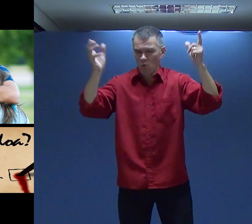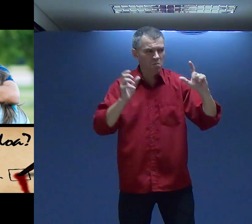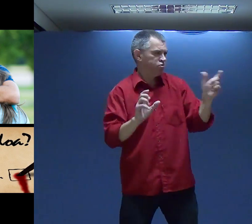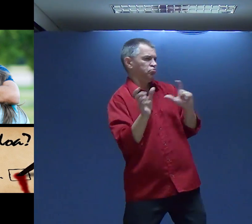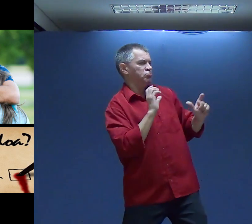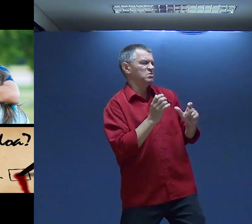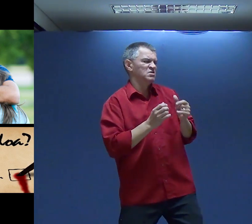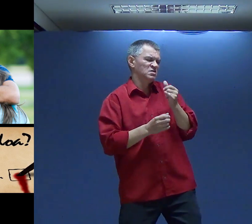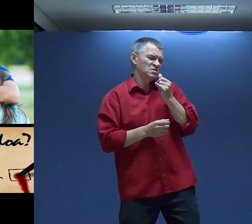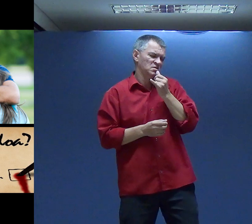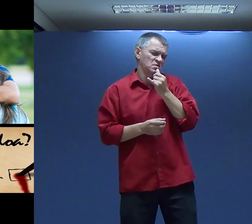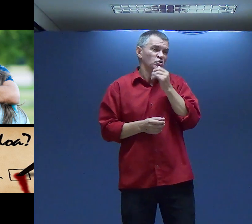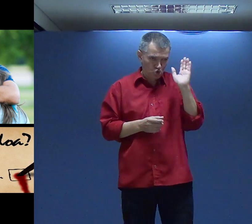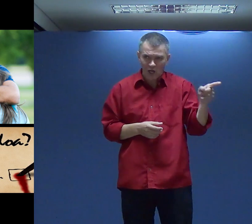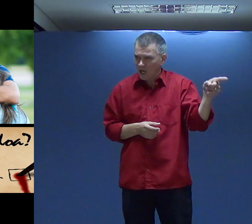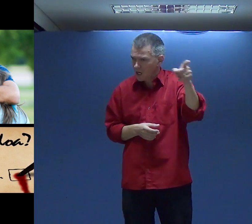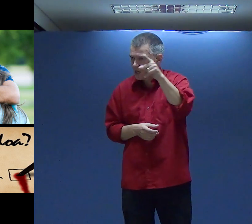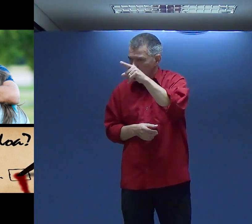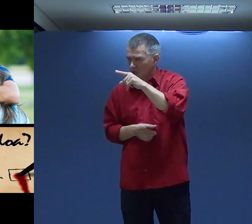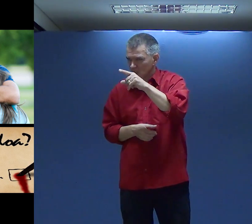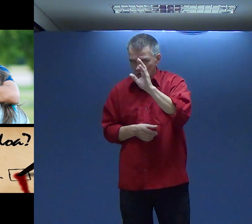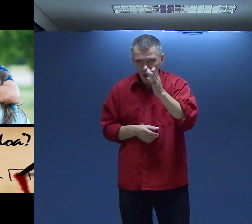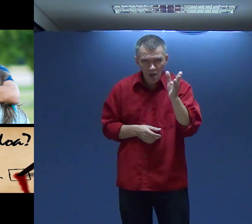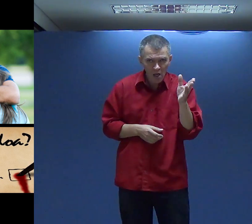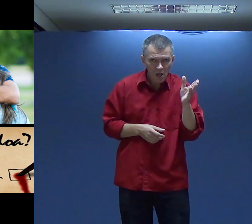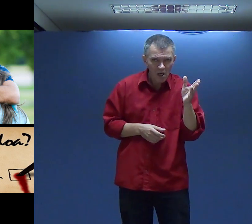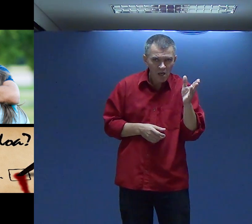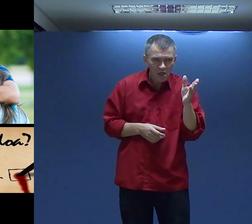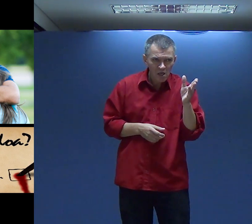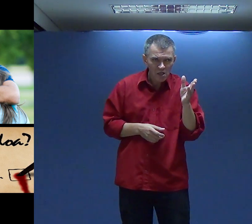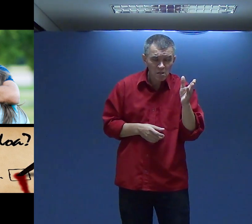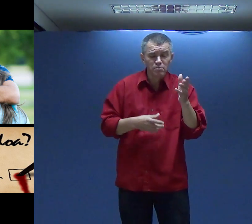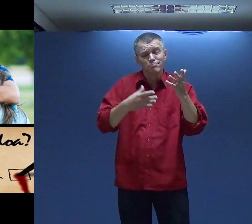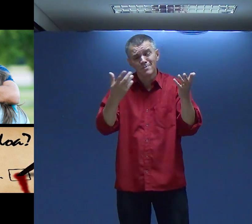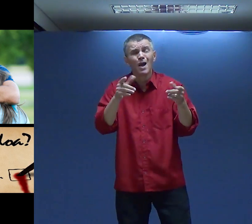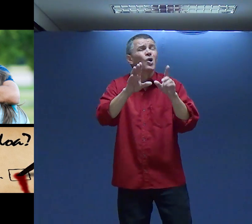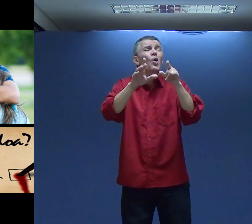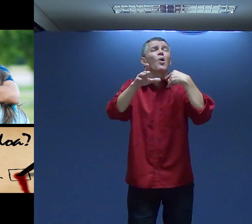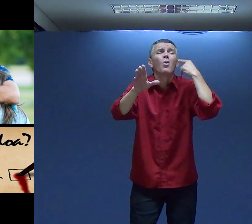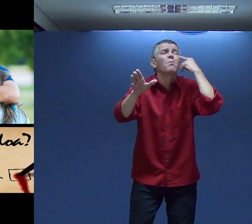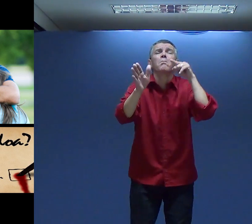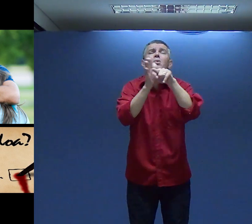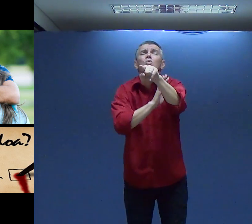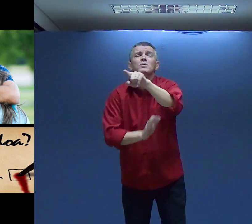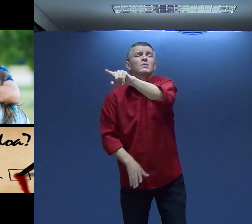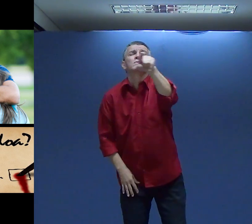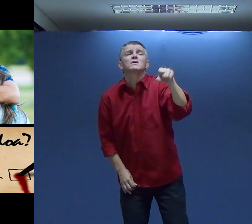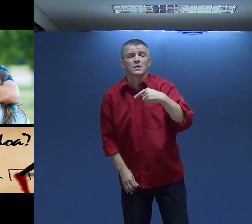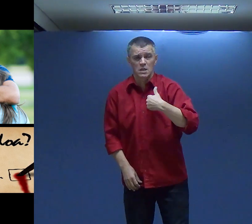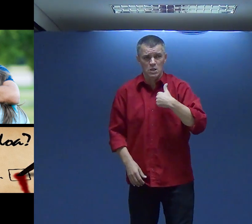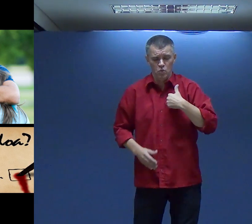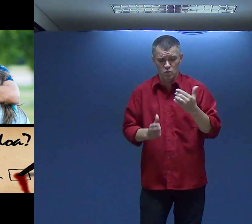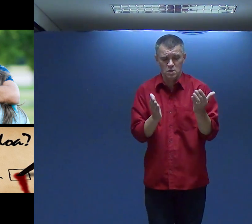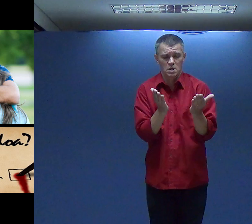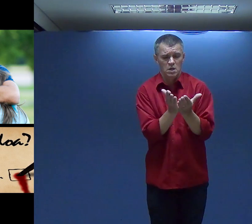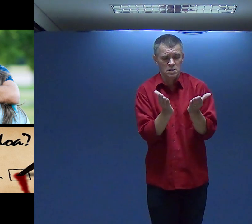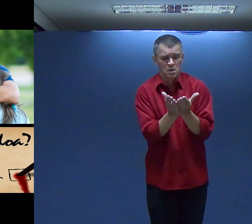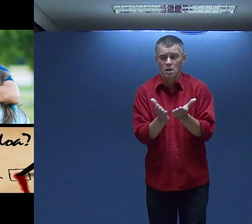Cadê o teu amigo? Sabe? Já aconteceu De você Ter um problema Com um amigo? Eu quero te